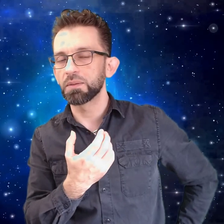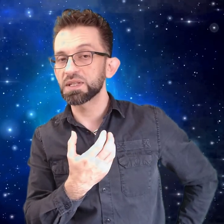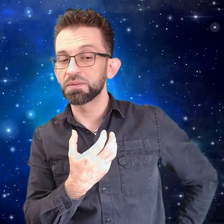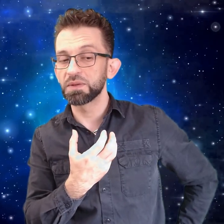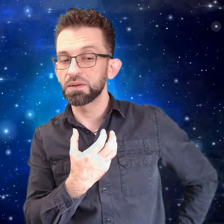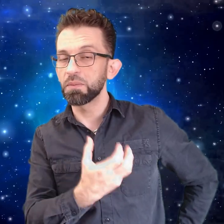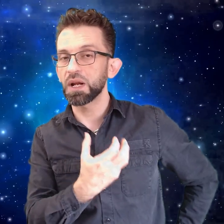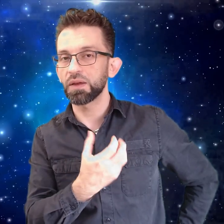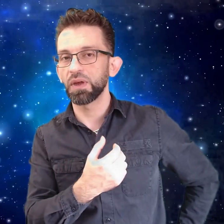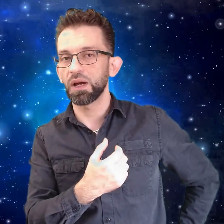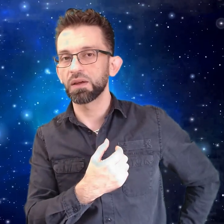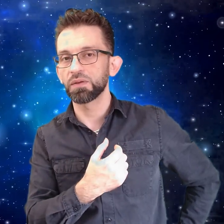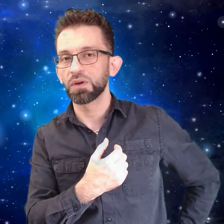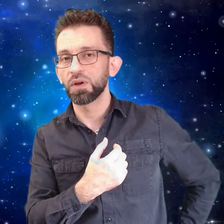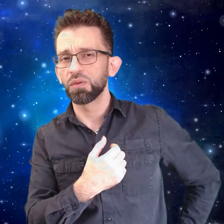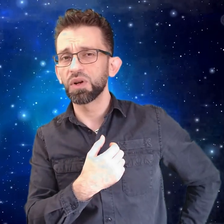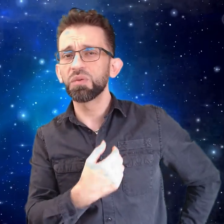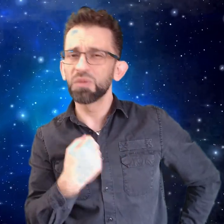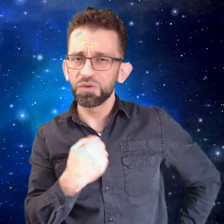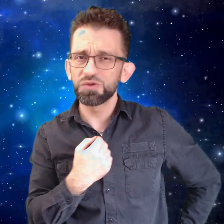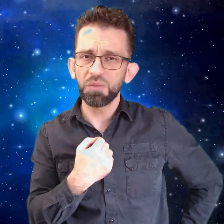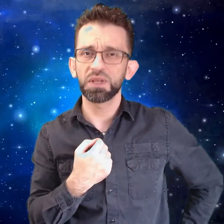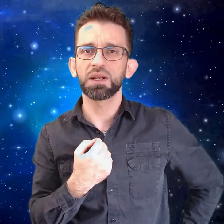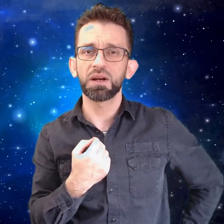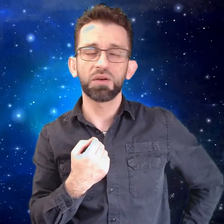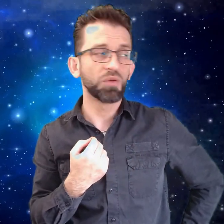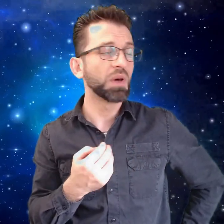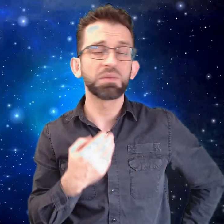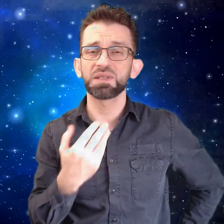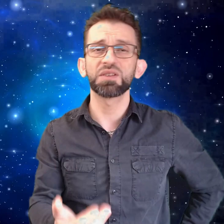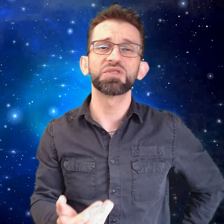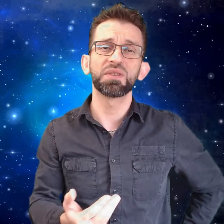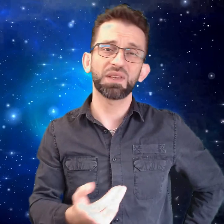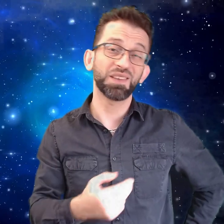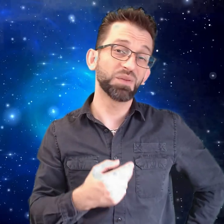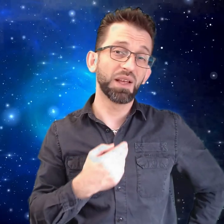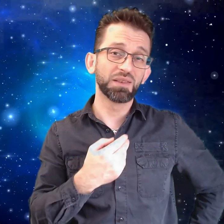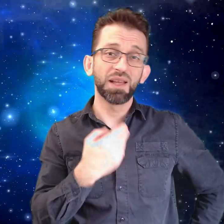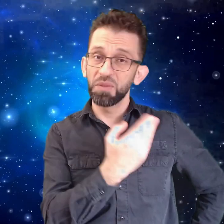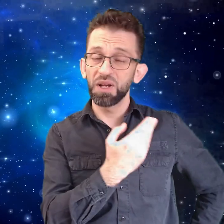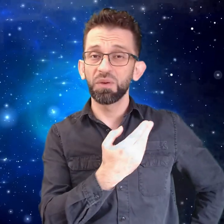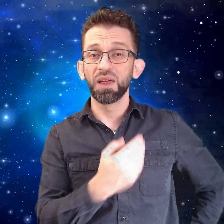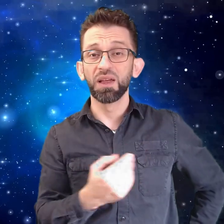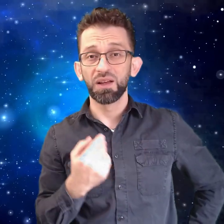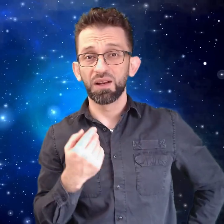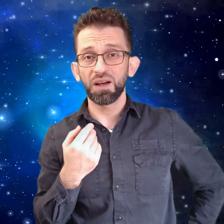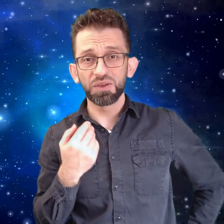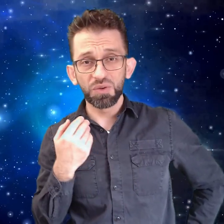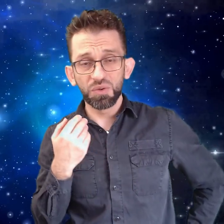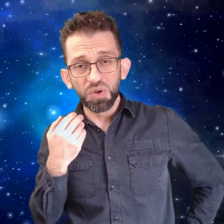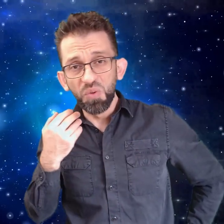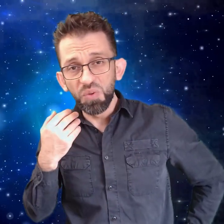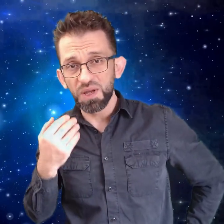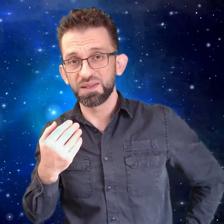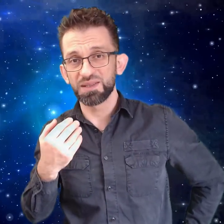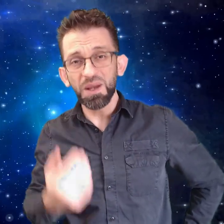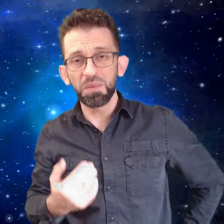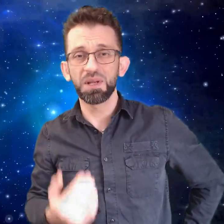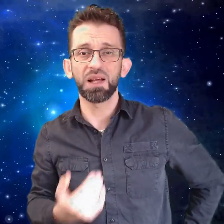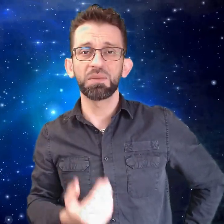بس منتنمر على الضعيف واللي هو موجوع مثلنا وما نسترجي نفتح تمنا الدام الأوي اللي قد يكون هو سبب الألم